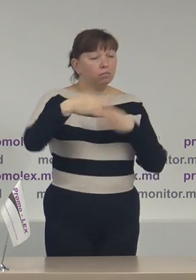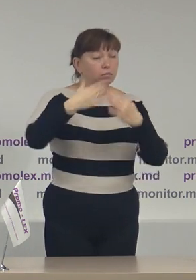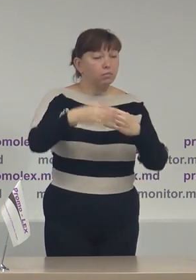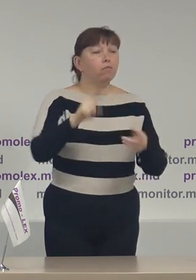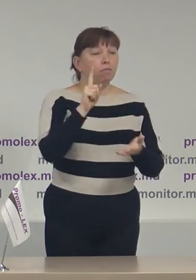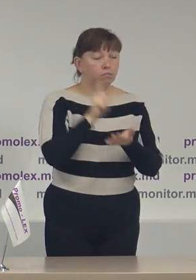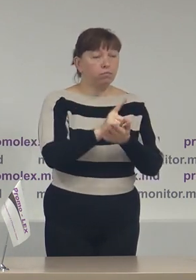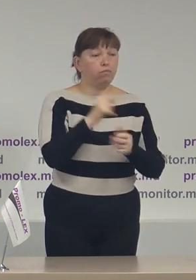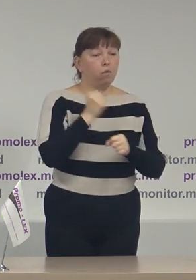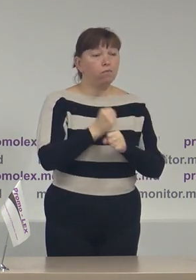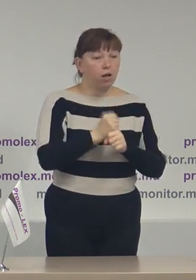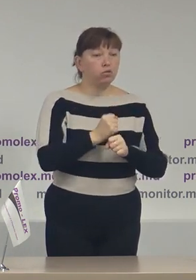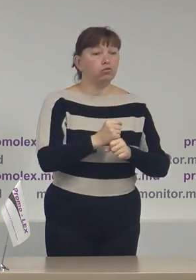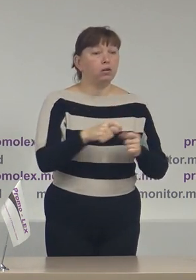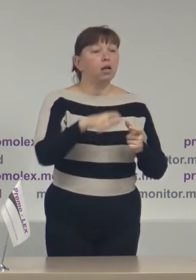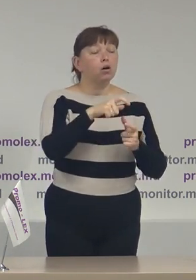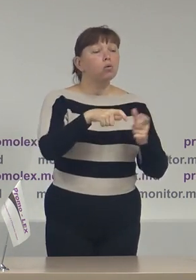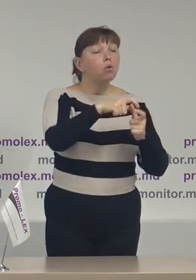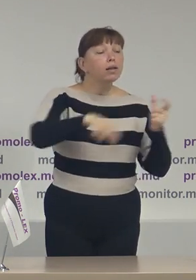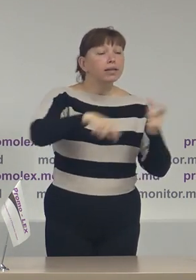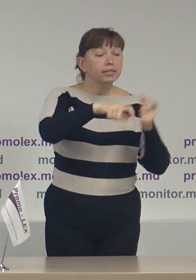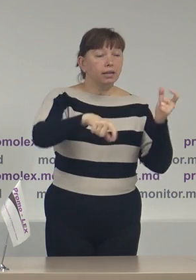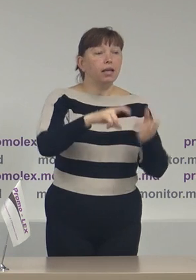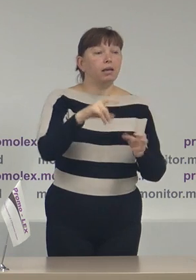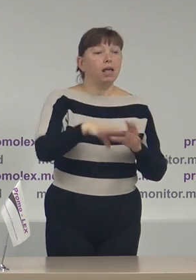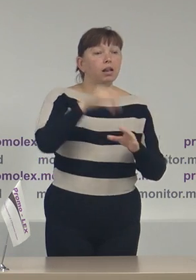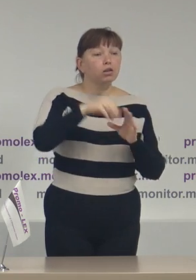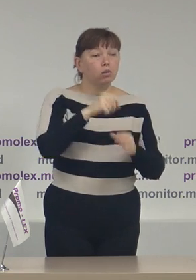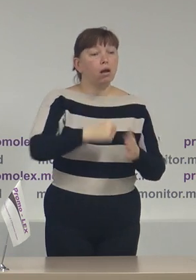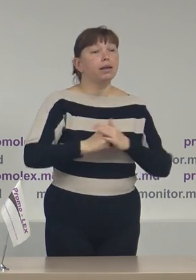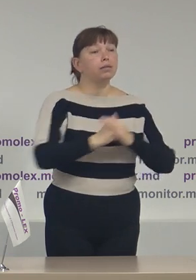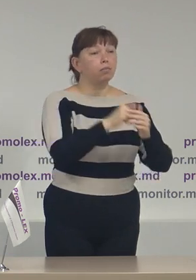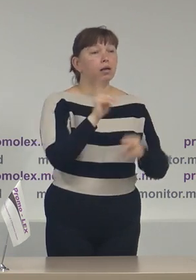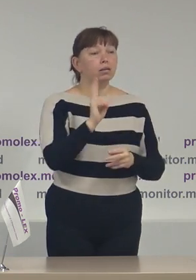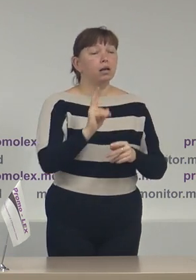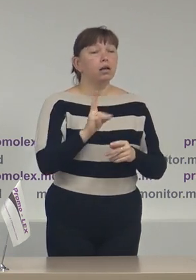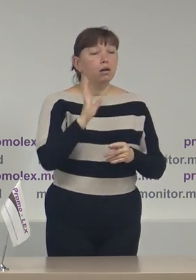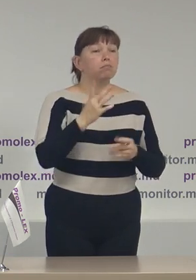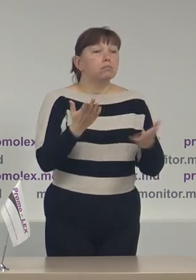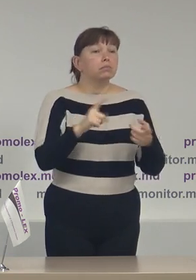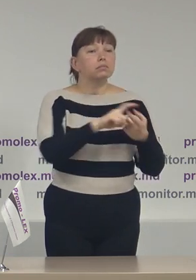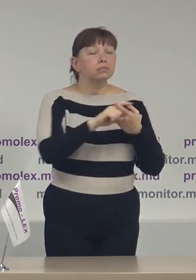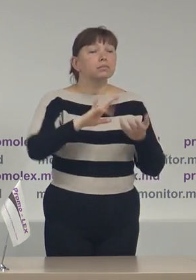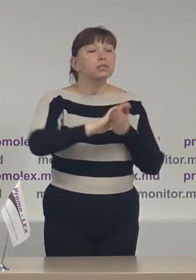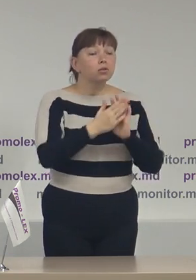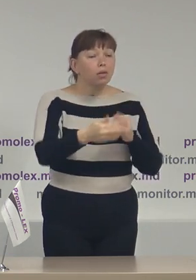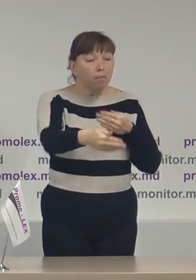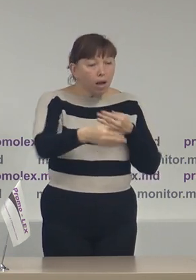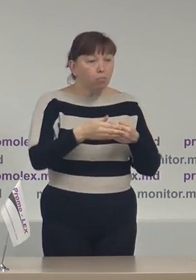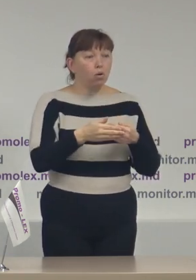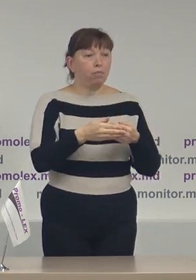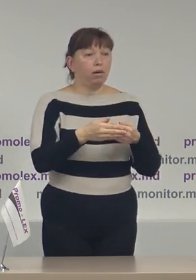comparație cu listele electorale de bază care să fie o situație mai aproape decât